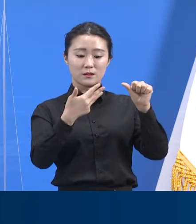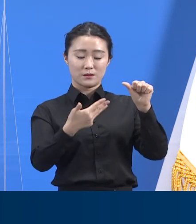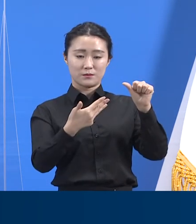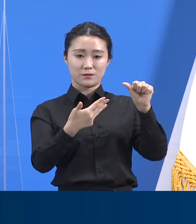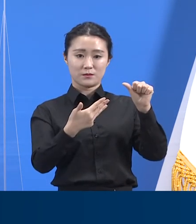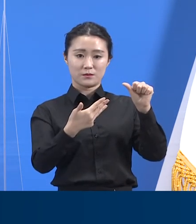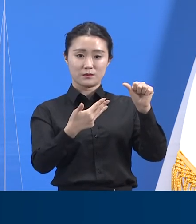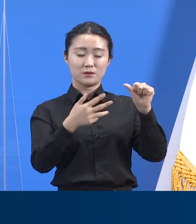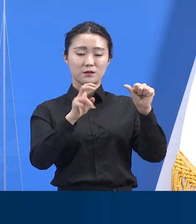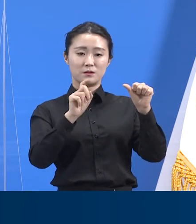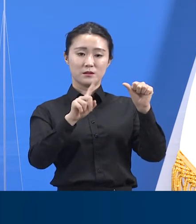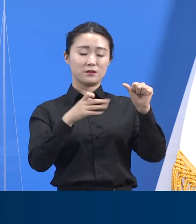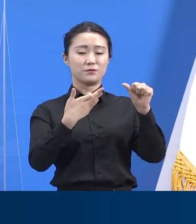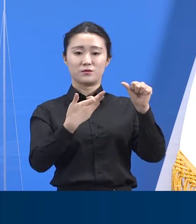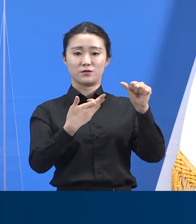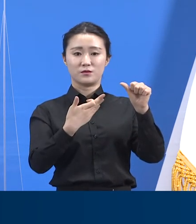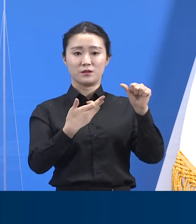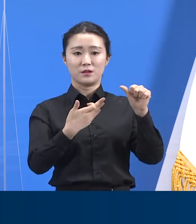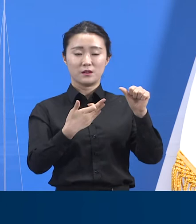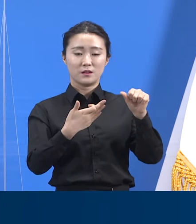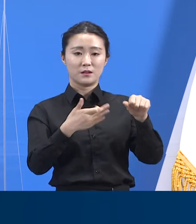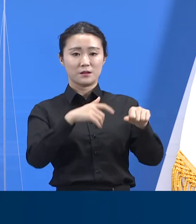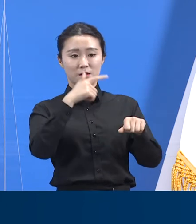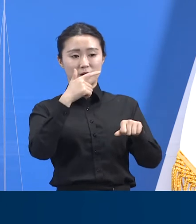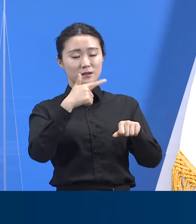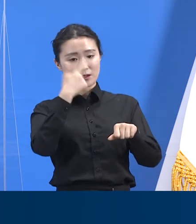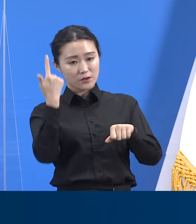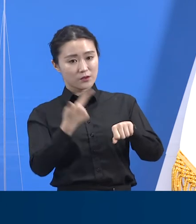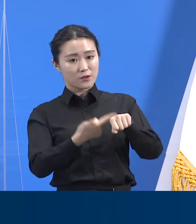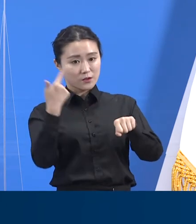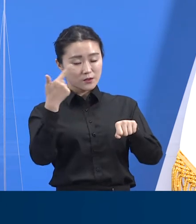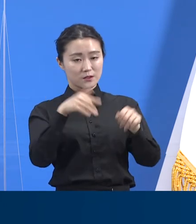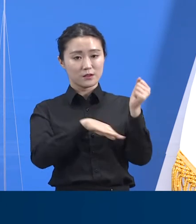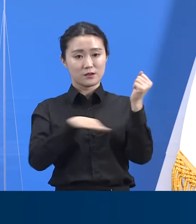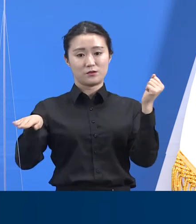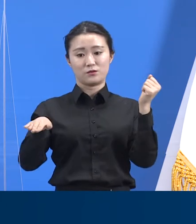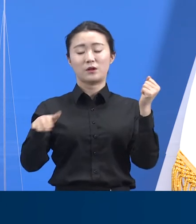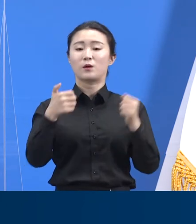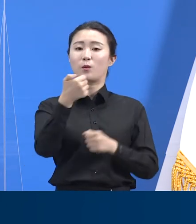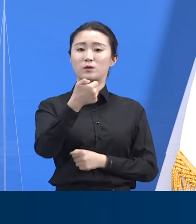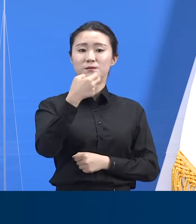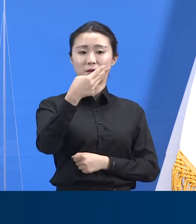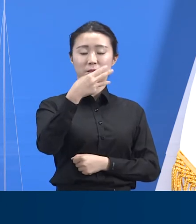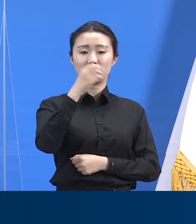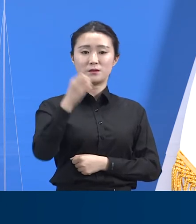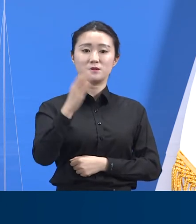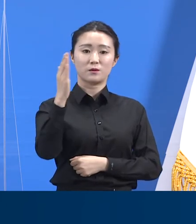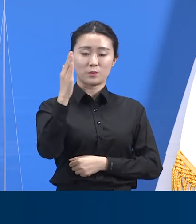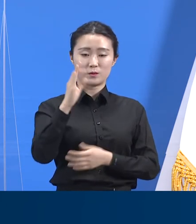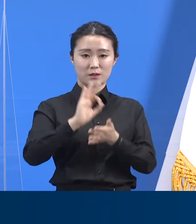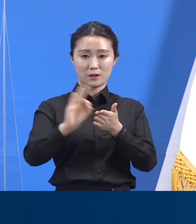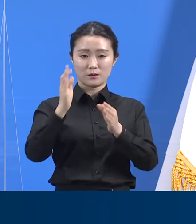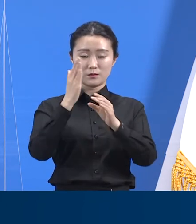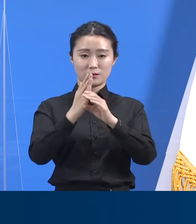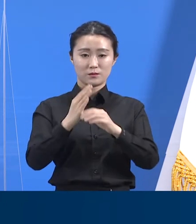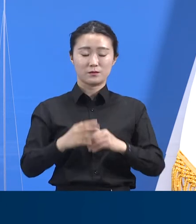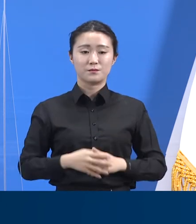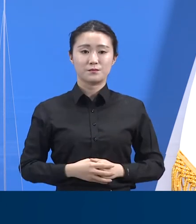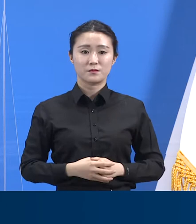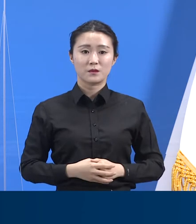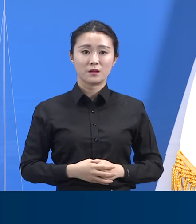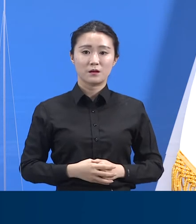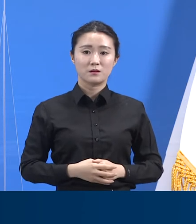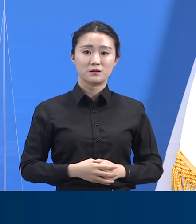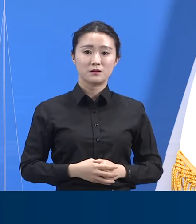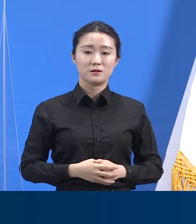835명이 입소해 현재 가동률은 53.5%입니다. 지난달에 1개 센터를 추가